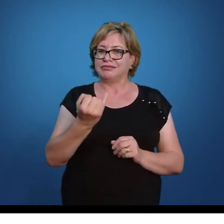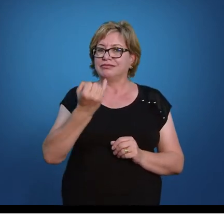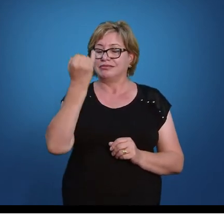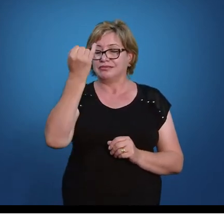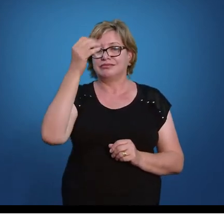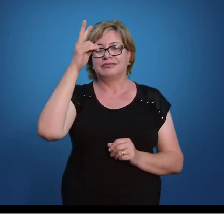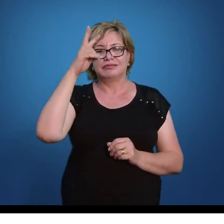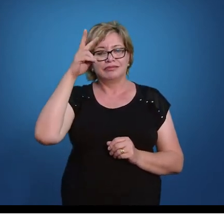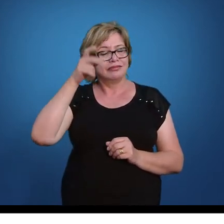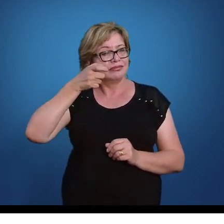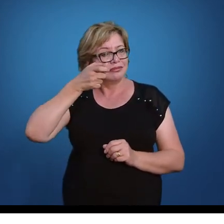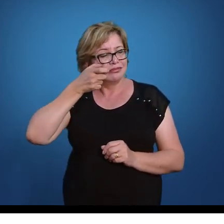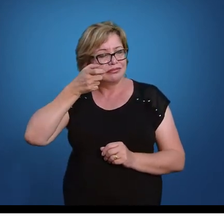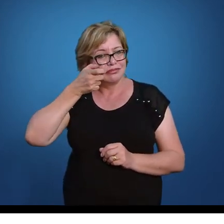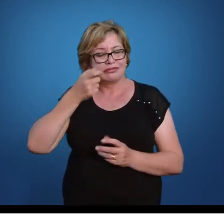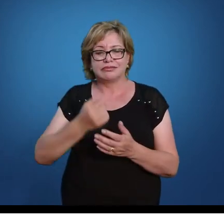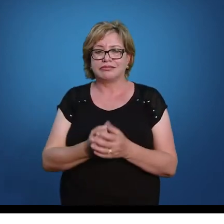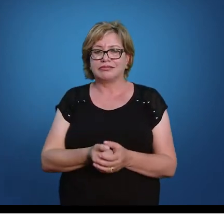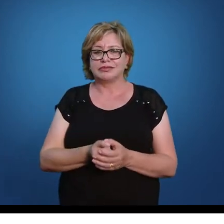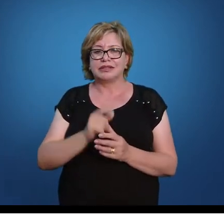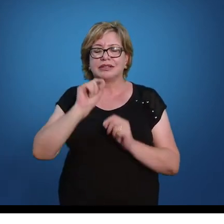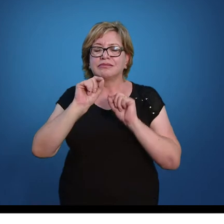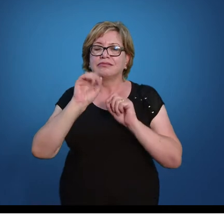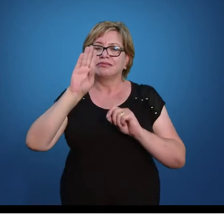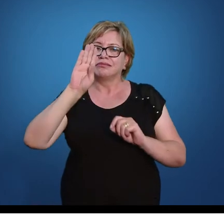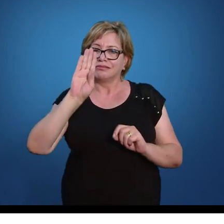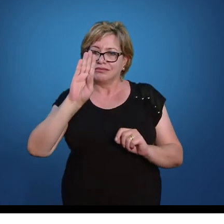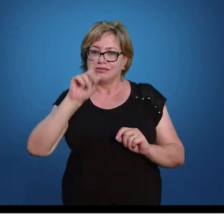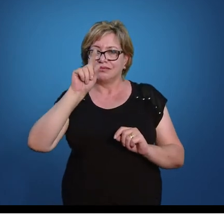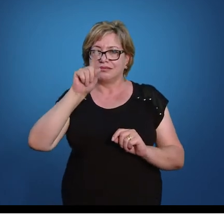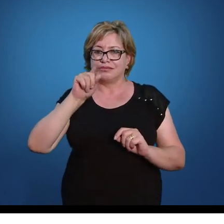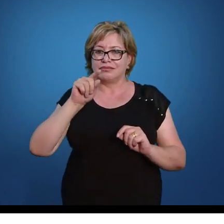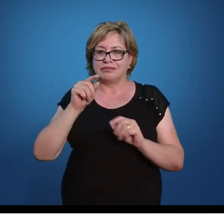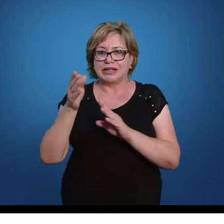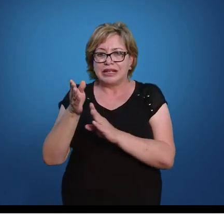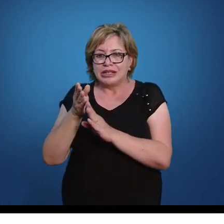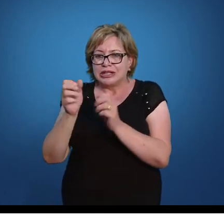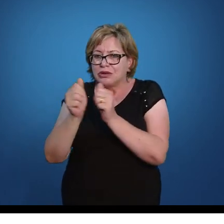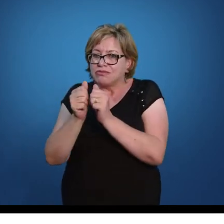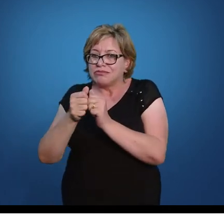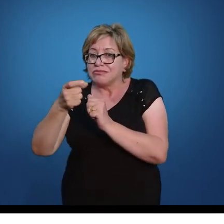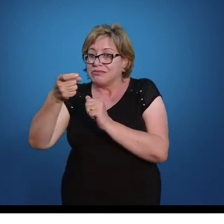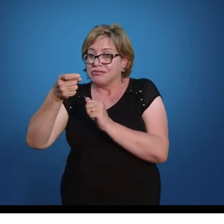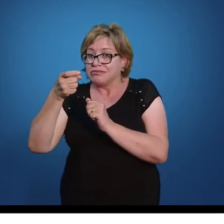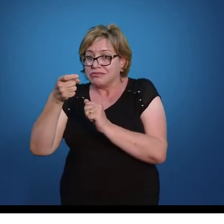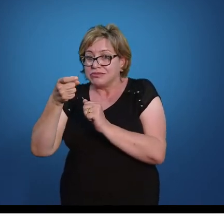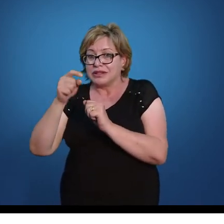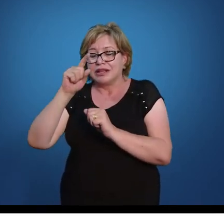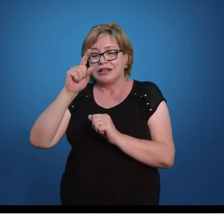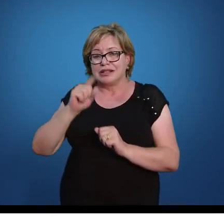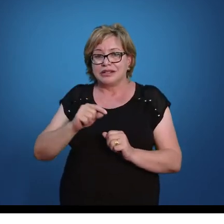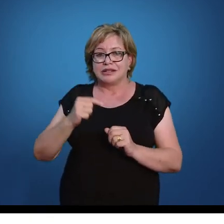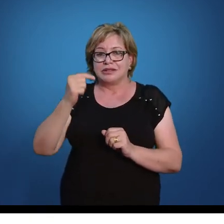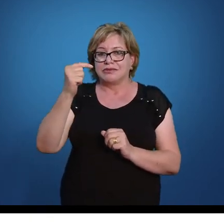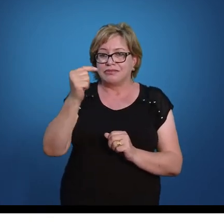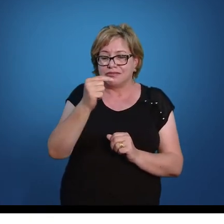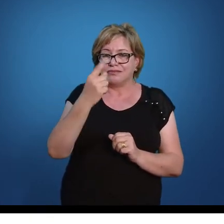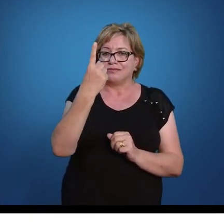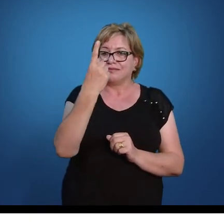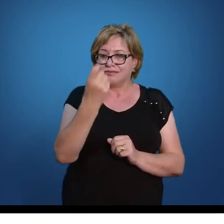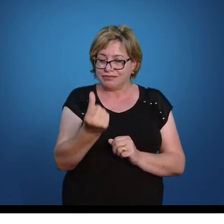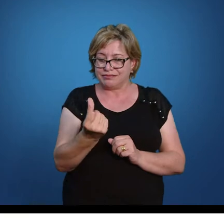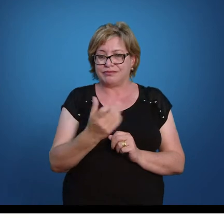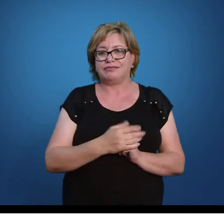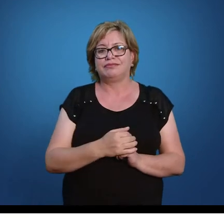vocês observem. Quem é o B? É o meu coeficiente do X. Então, quem está no lugar do B? Menos 16.